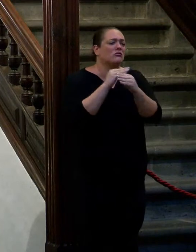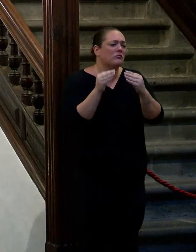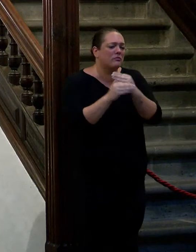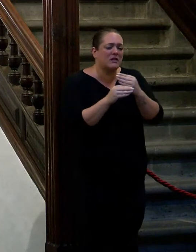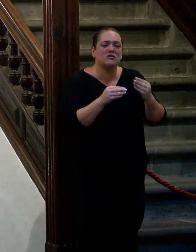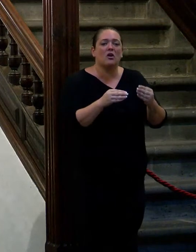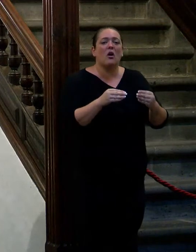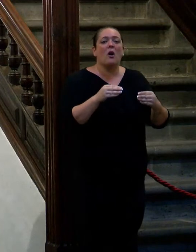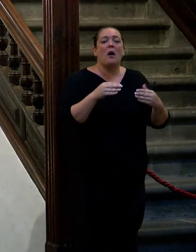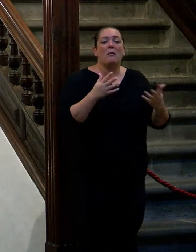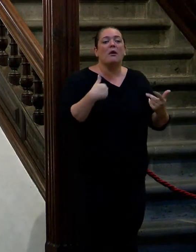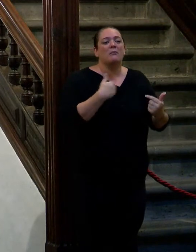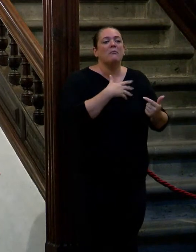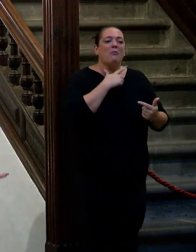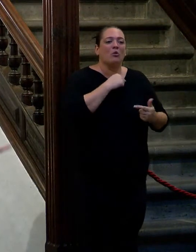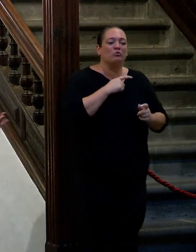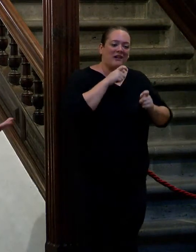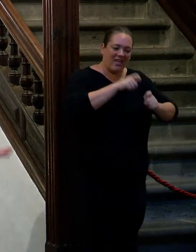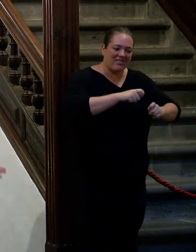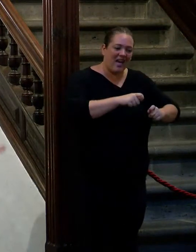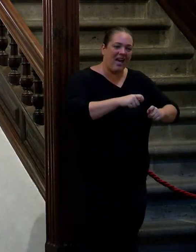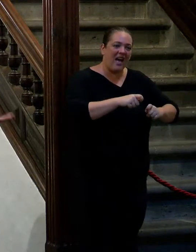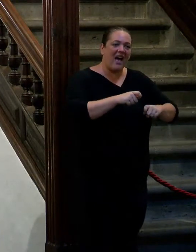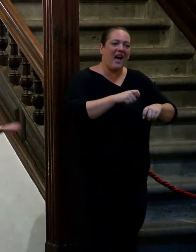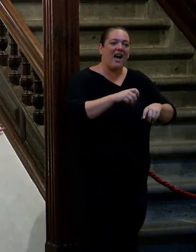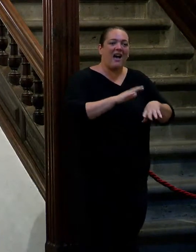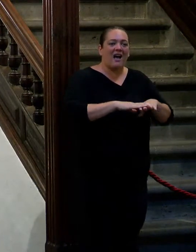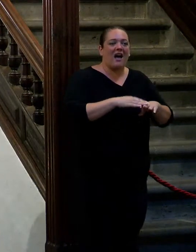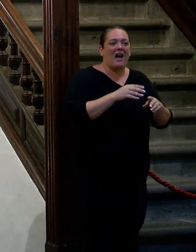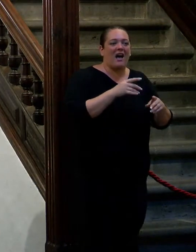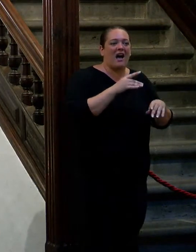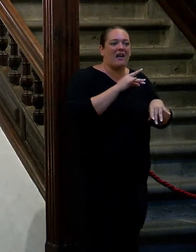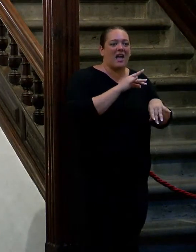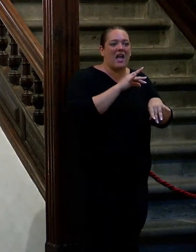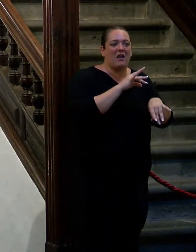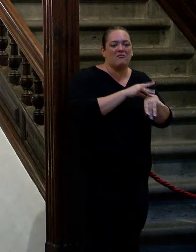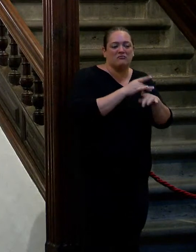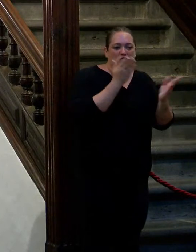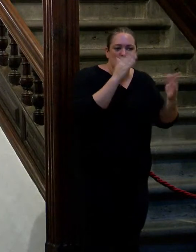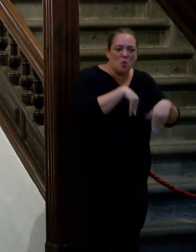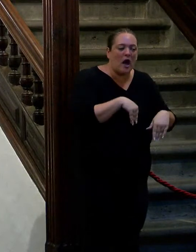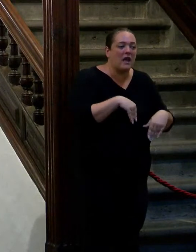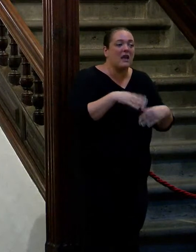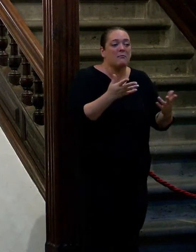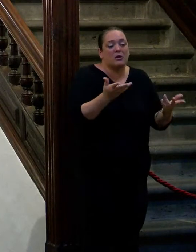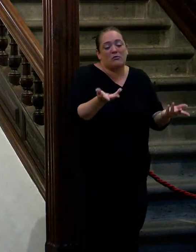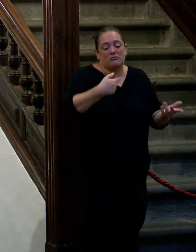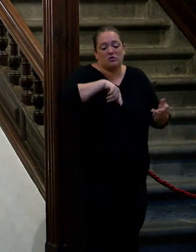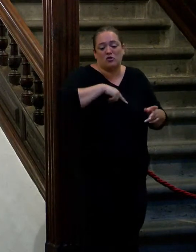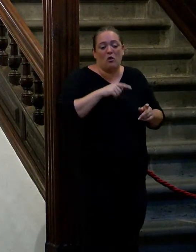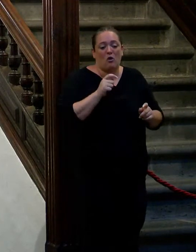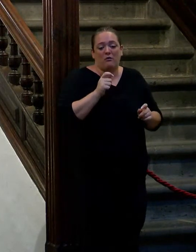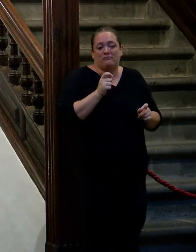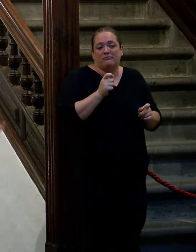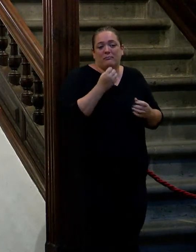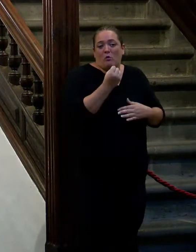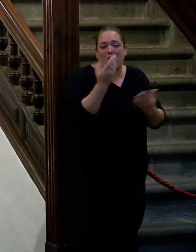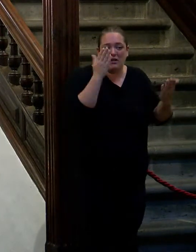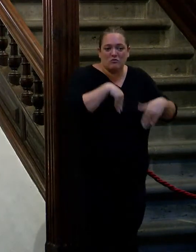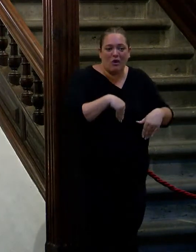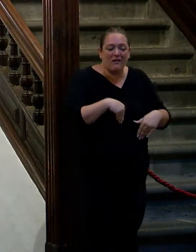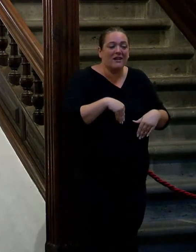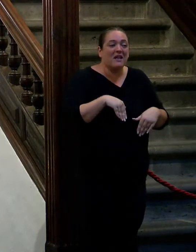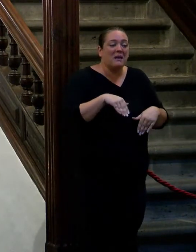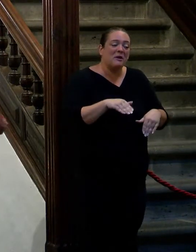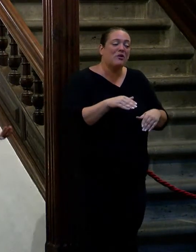tres besos pero no le puedo dar lo que me gustaría darle que tú no tengas pena que él no esté malo pero eso no tiene una facultad pero te la traen y parece que